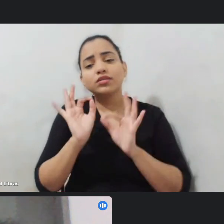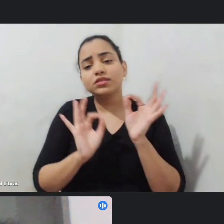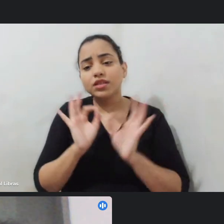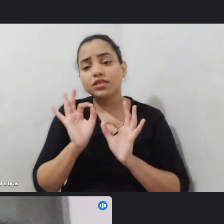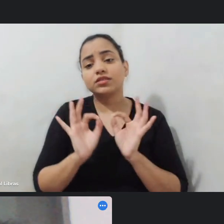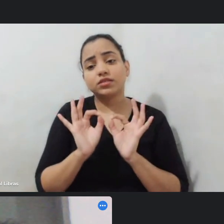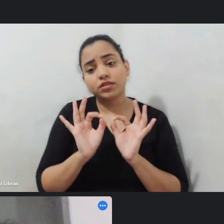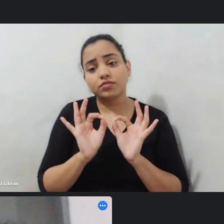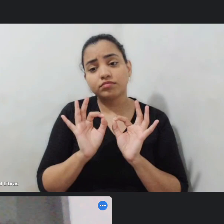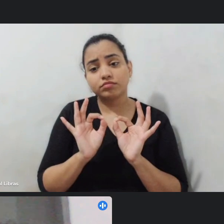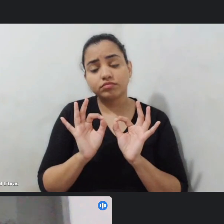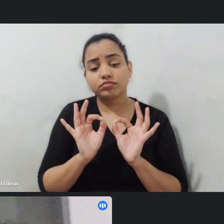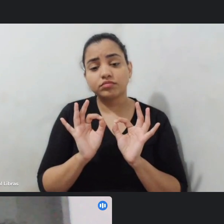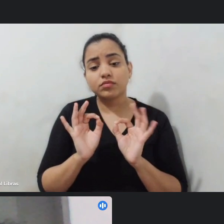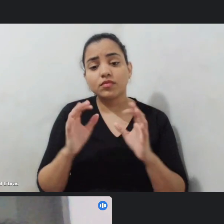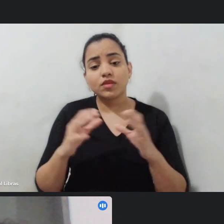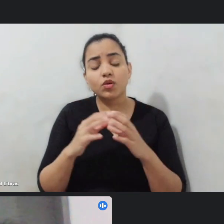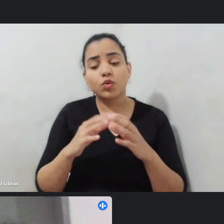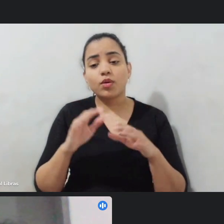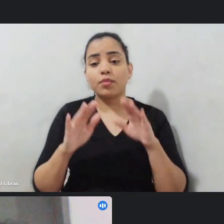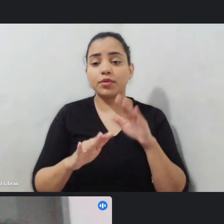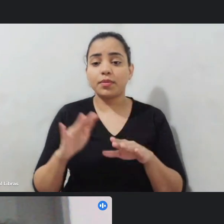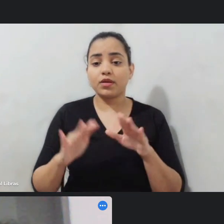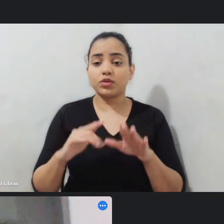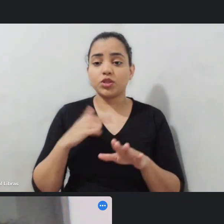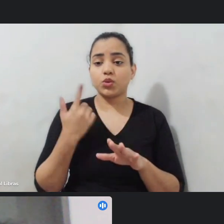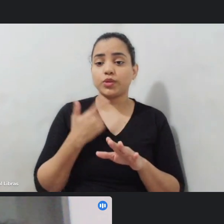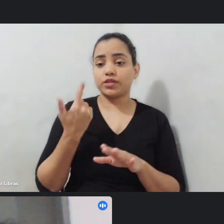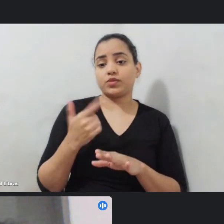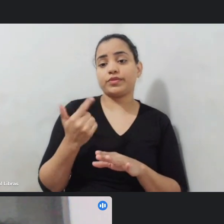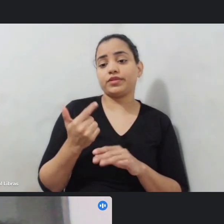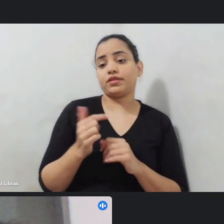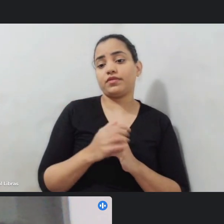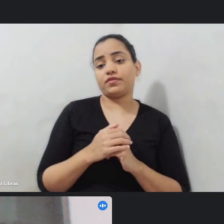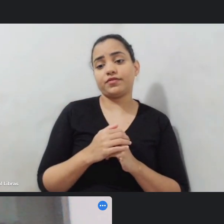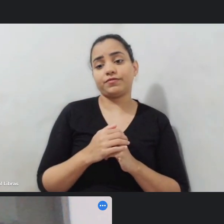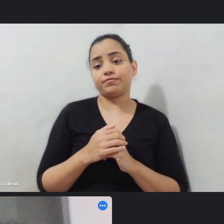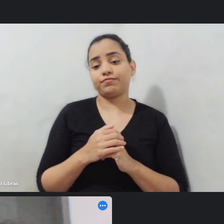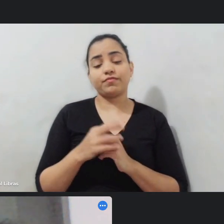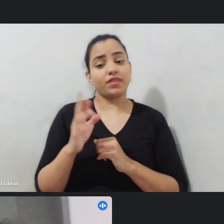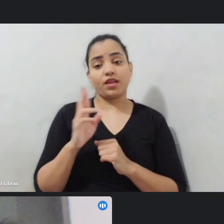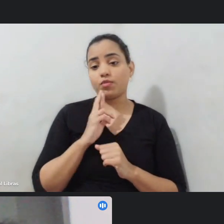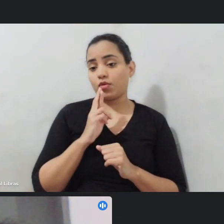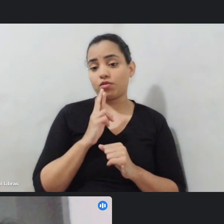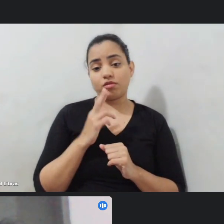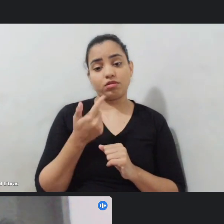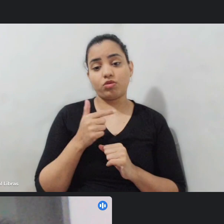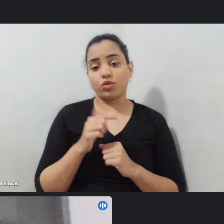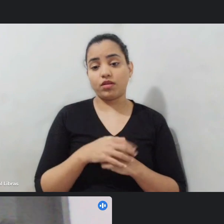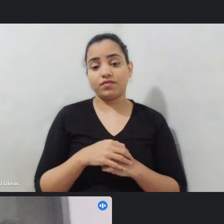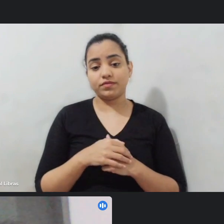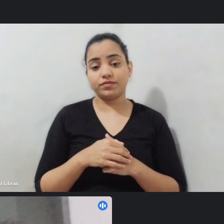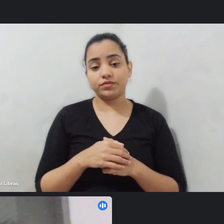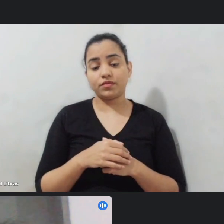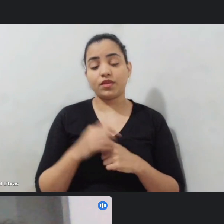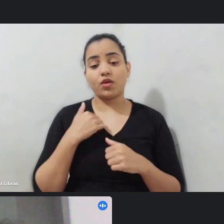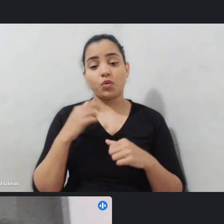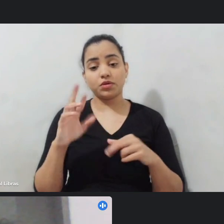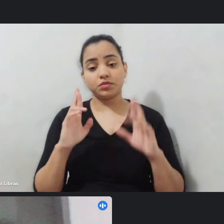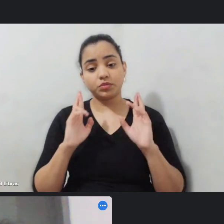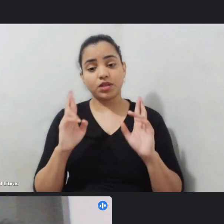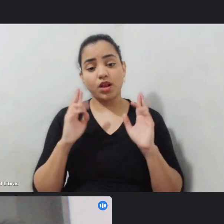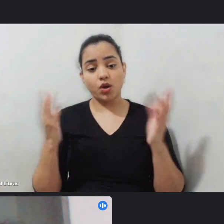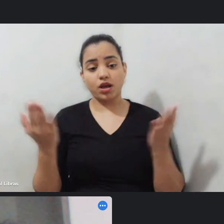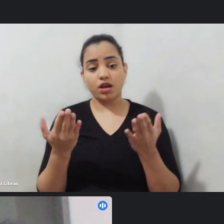percussão e a gente não teve muito resultado e eu espero que nesse momento a gente